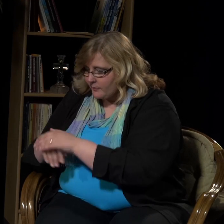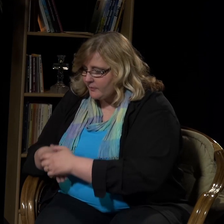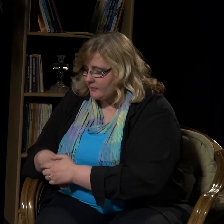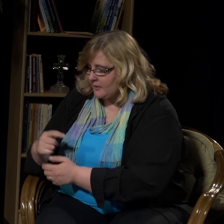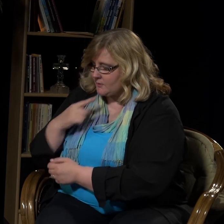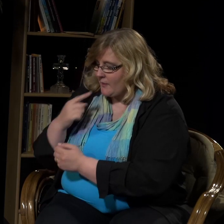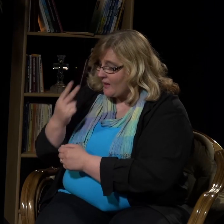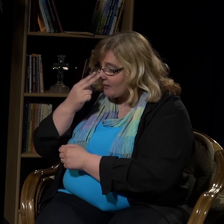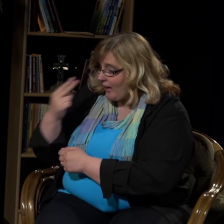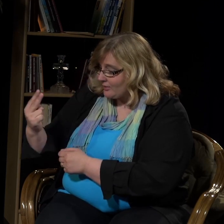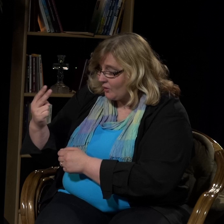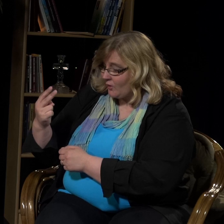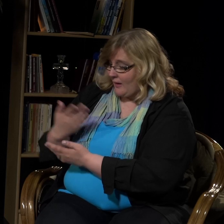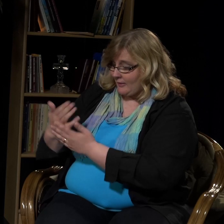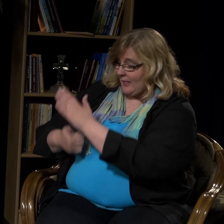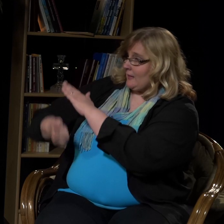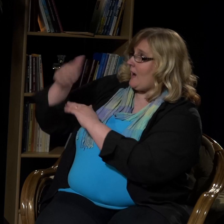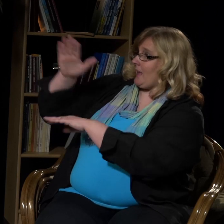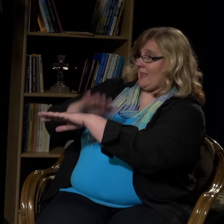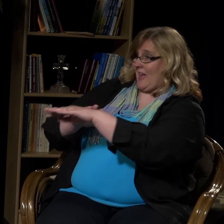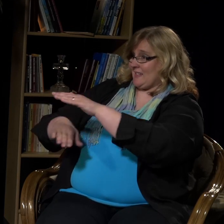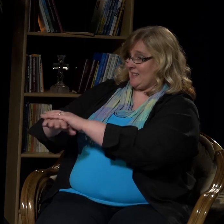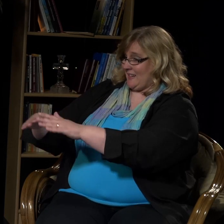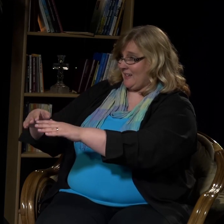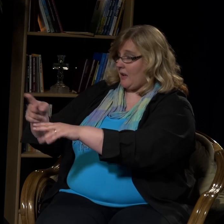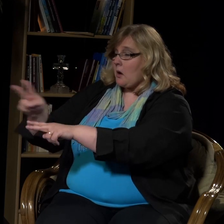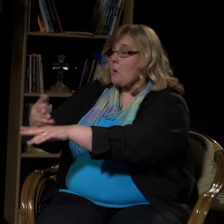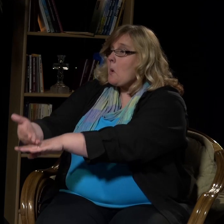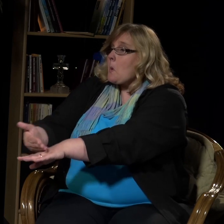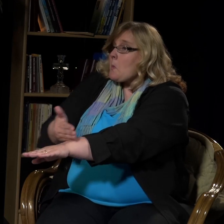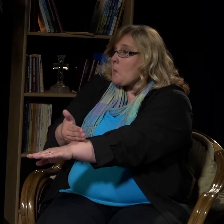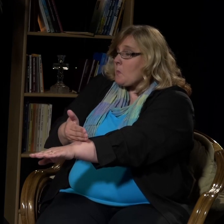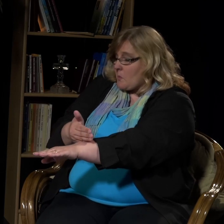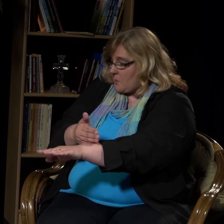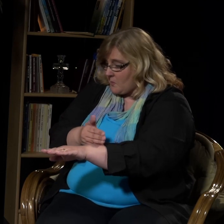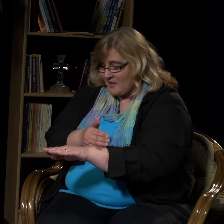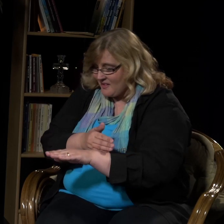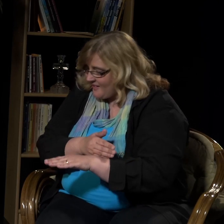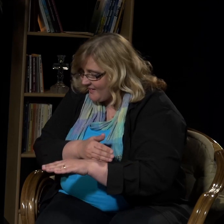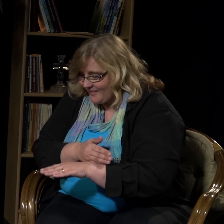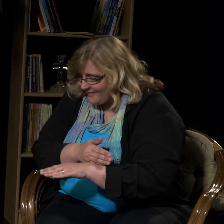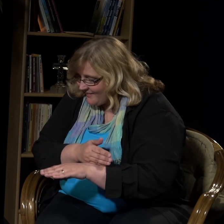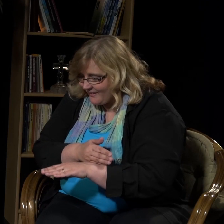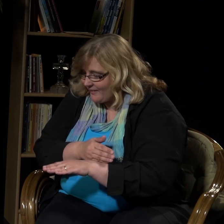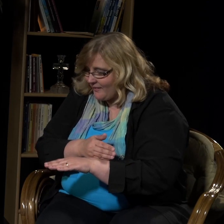jakeet 1-2. Katso, ei Herran käsi ole liian lyhyt